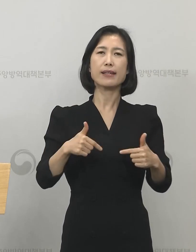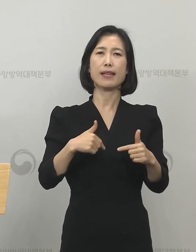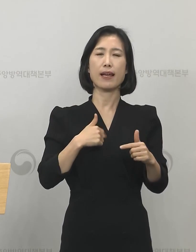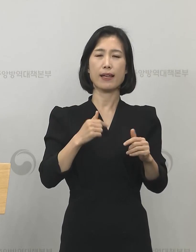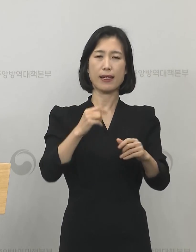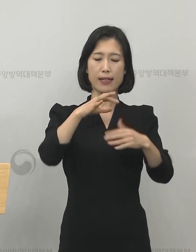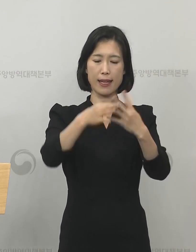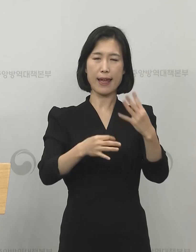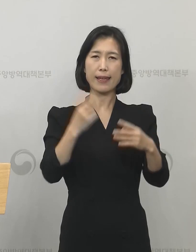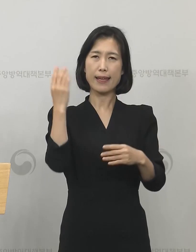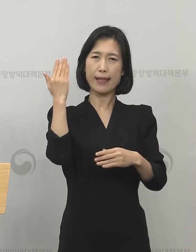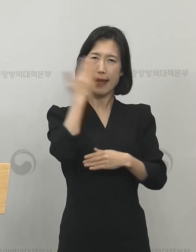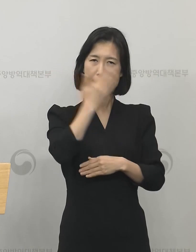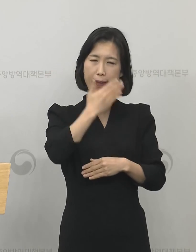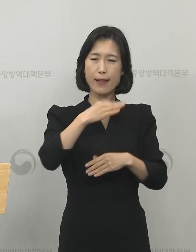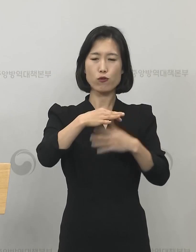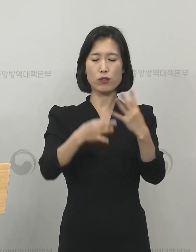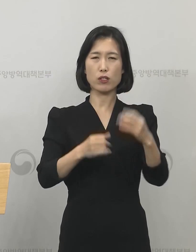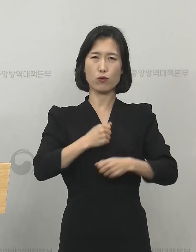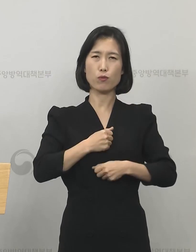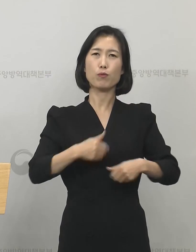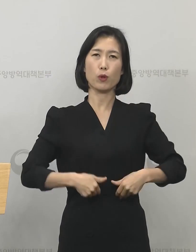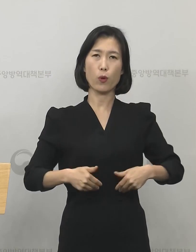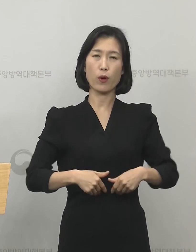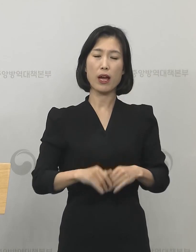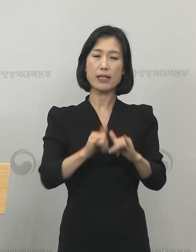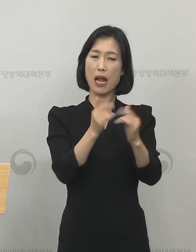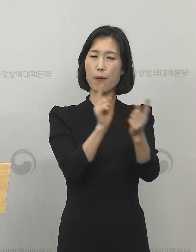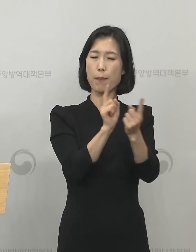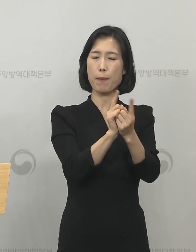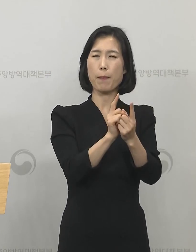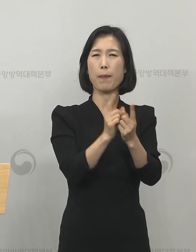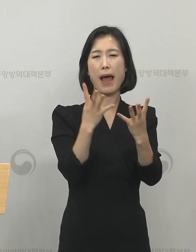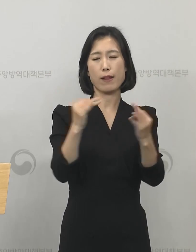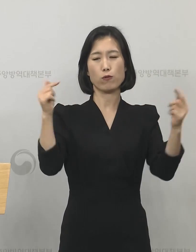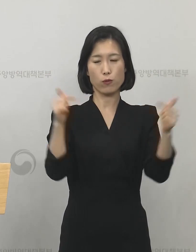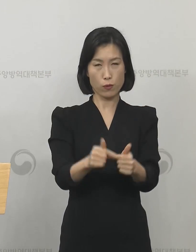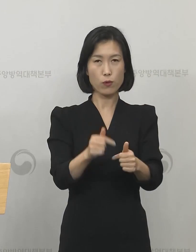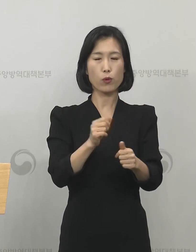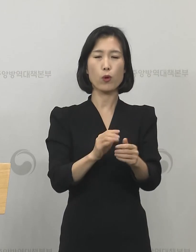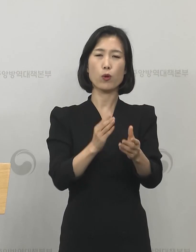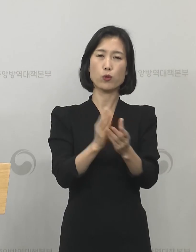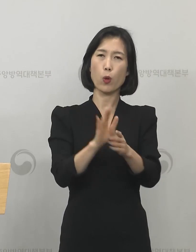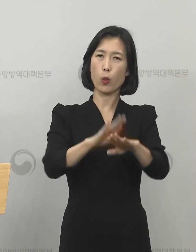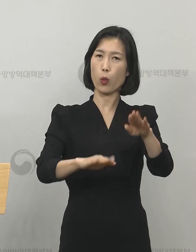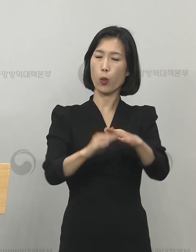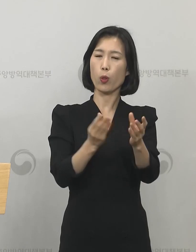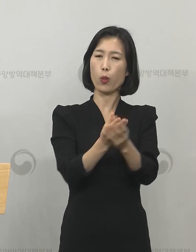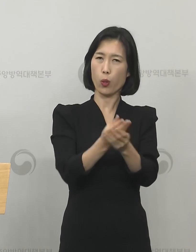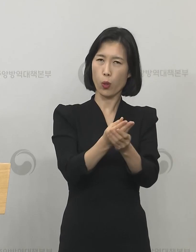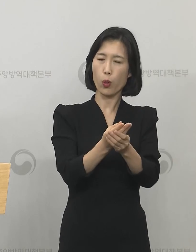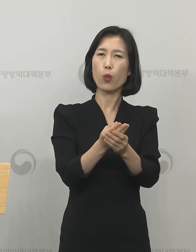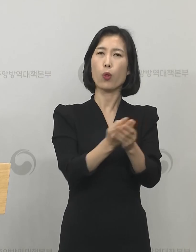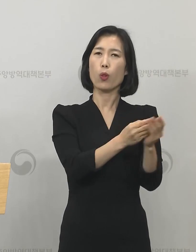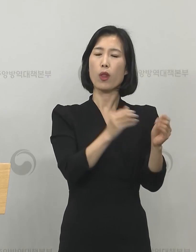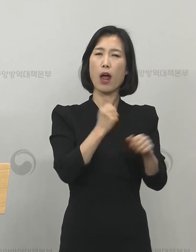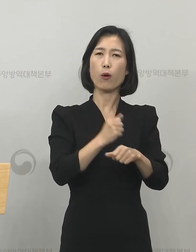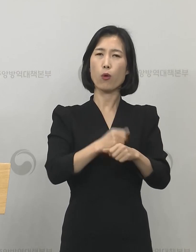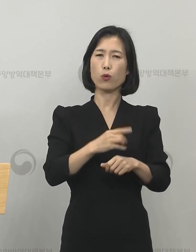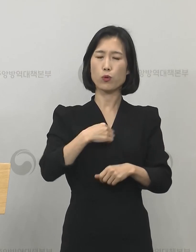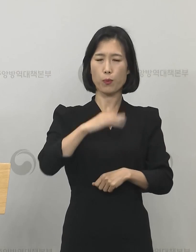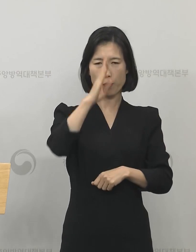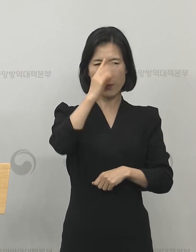사람 간 접촉을 최대한 줄이고 손 씻기를 철저히 하고 의심 증상이 있을 때는 출근이나 외출을 하지